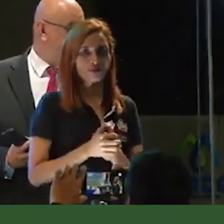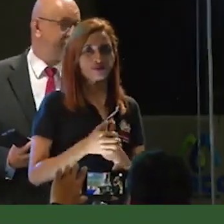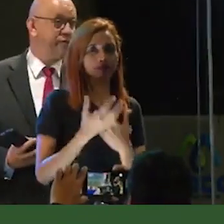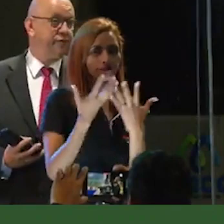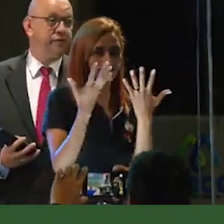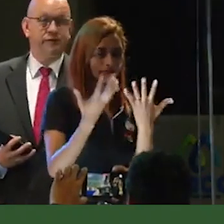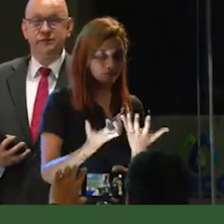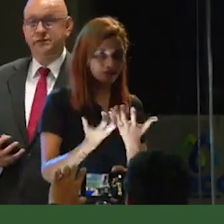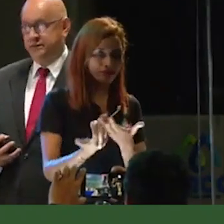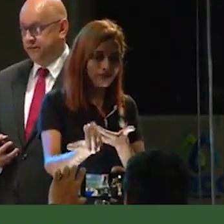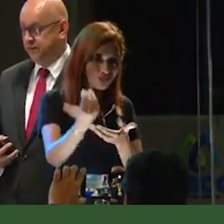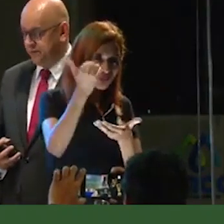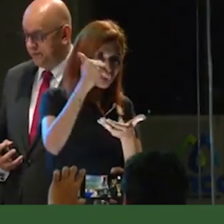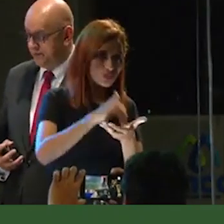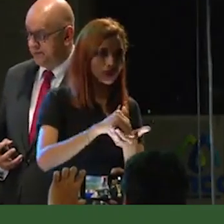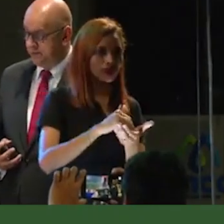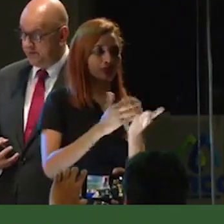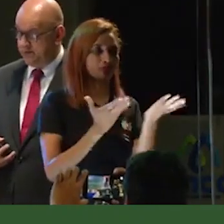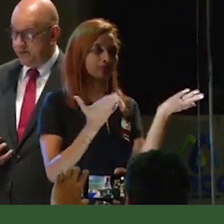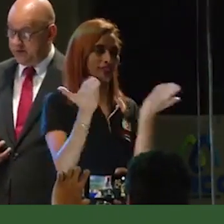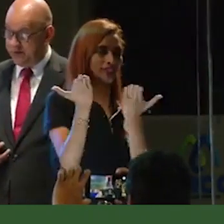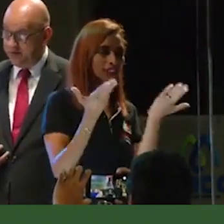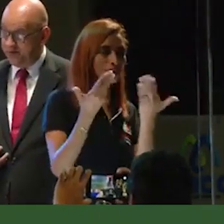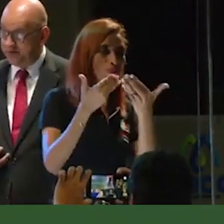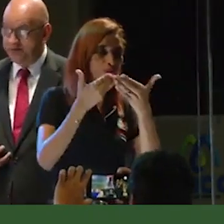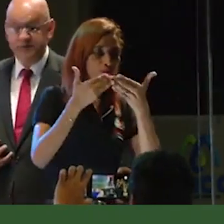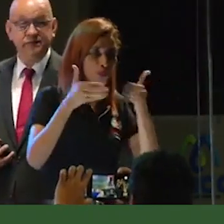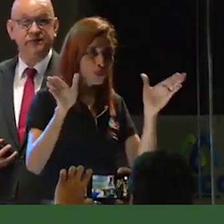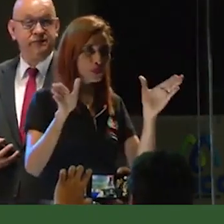Recuperación de los Servicios Públicos.